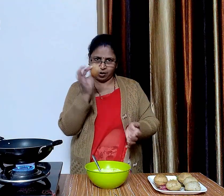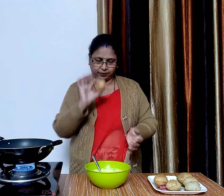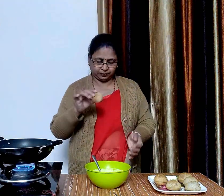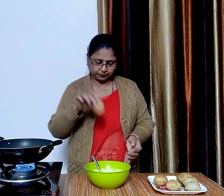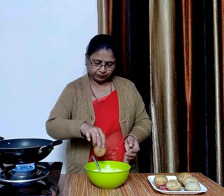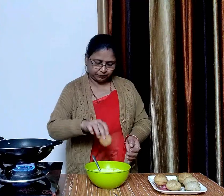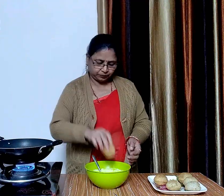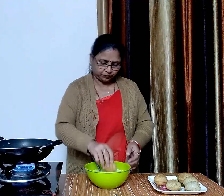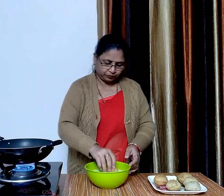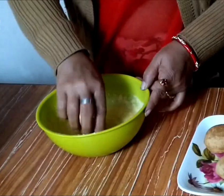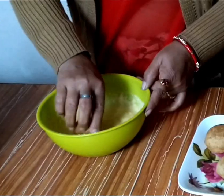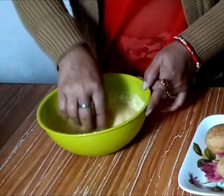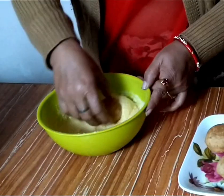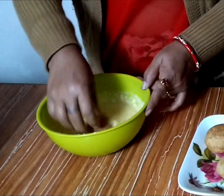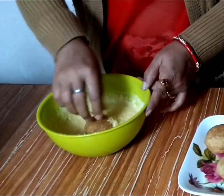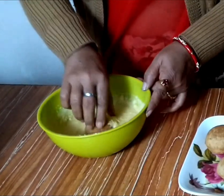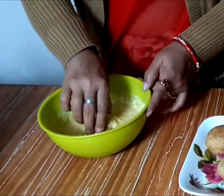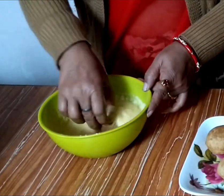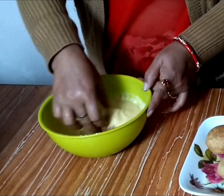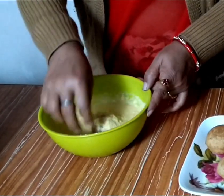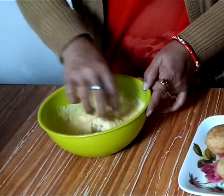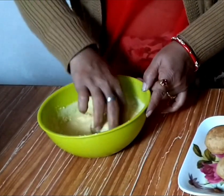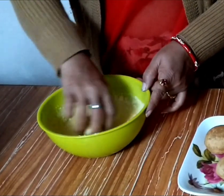करके तेल में डाल कर फ्राय कर देंगे